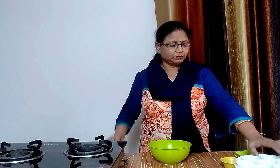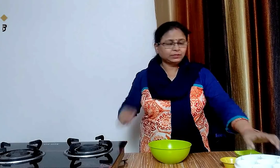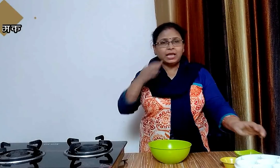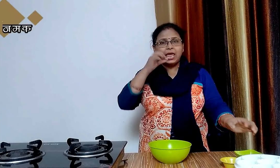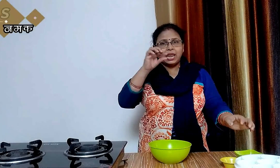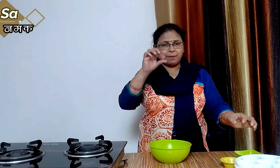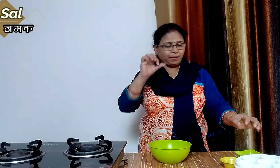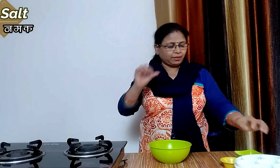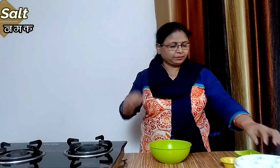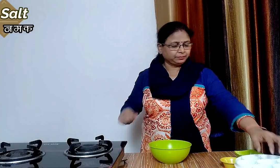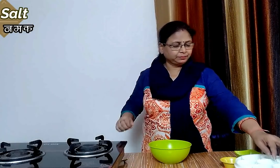नमक स्वाद नुसार